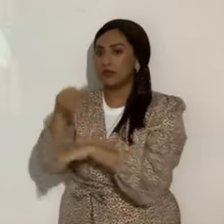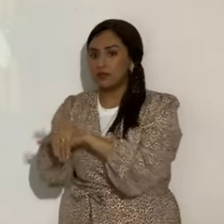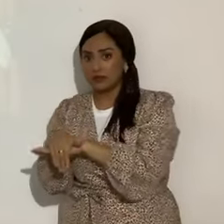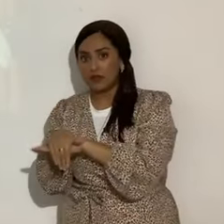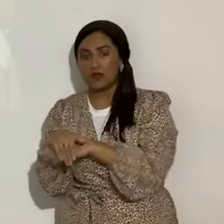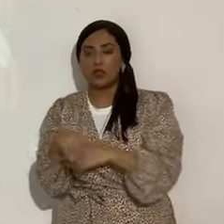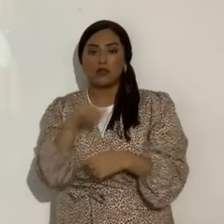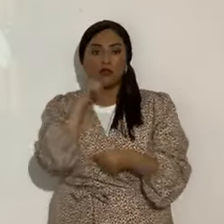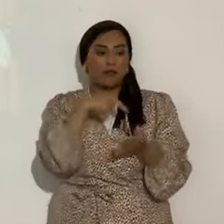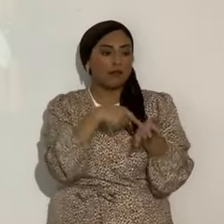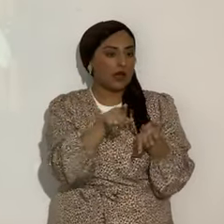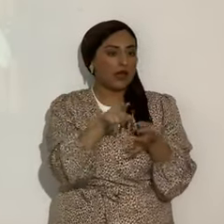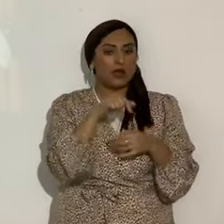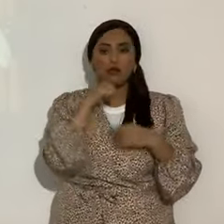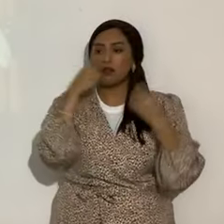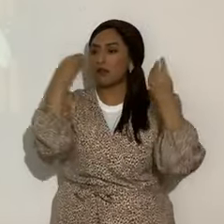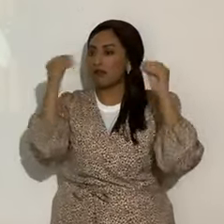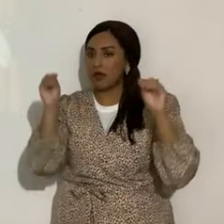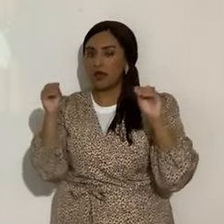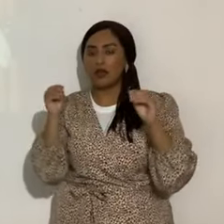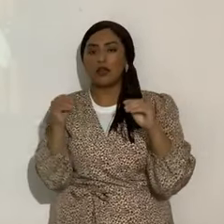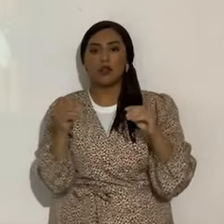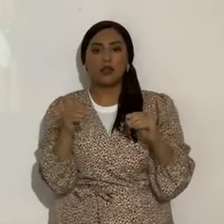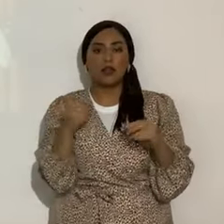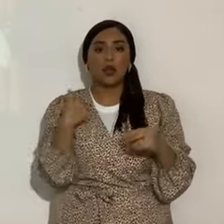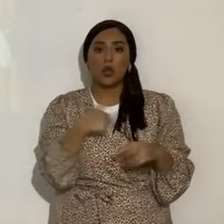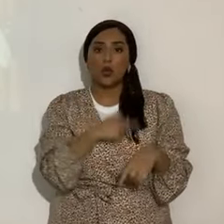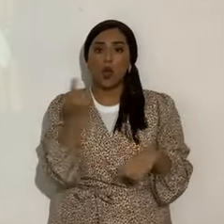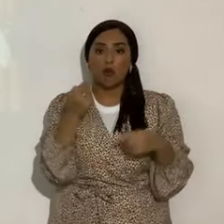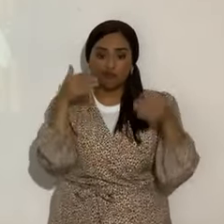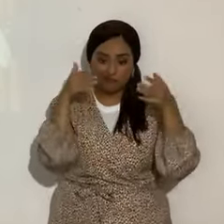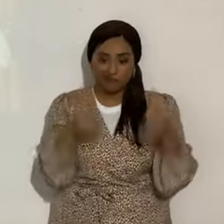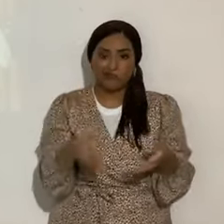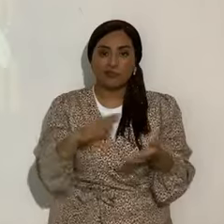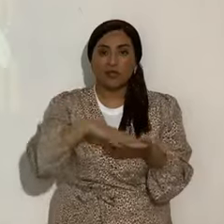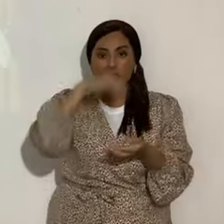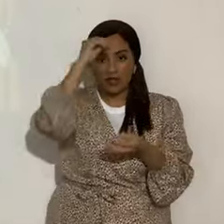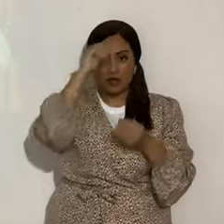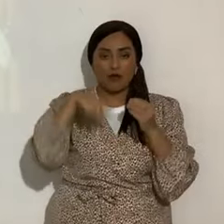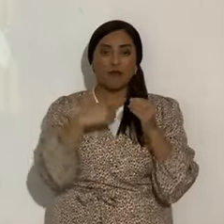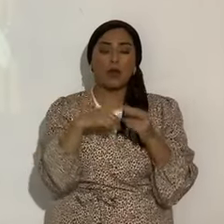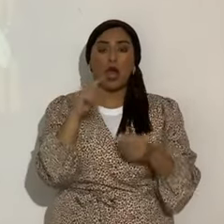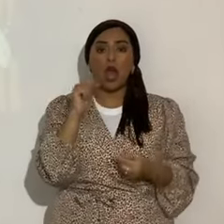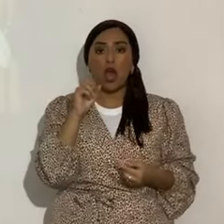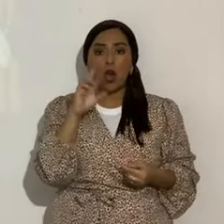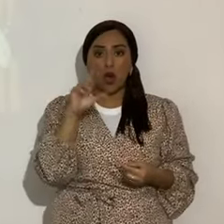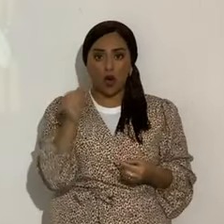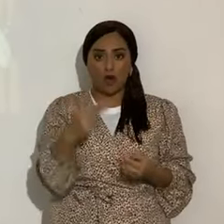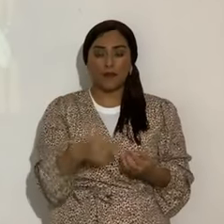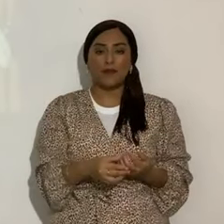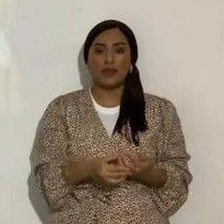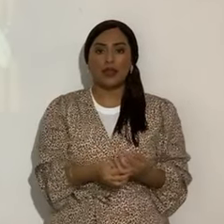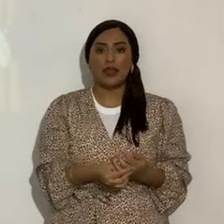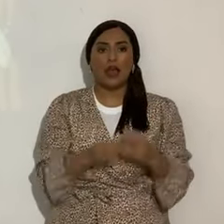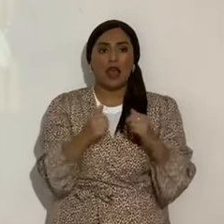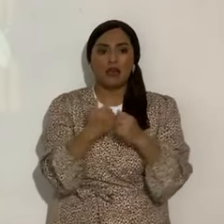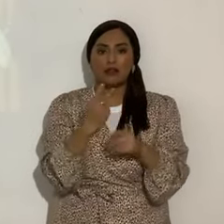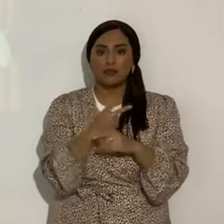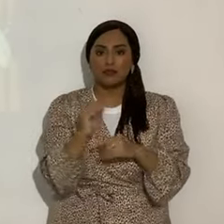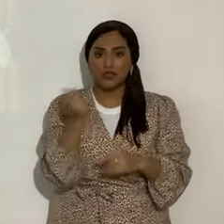No se compra, no se vende, ¿no? O sea, en pocas palabras nos dedicamos a estudiar Torah. Por eso estudien cómo se guarda el Shabbat, ¿sí? En el